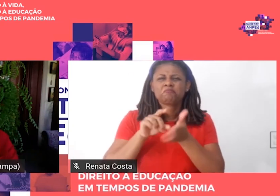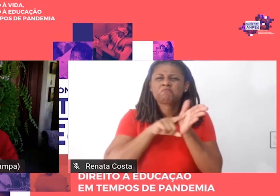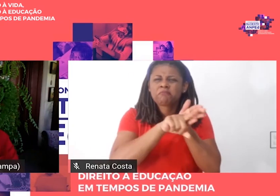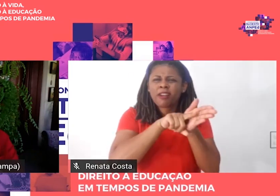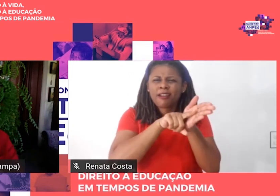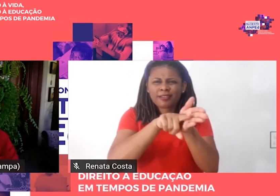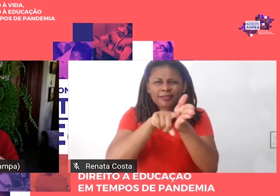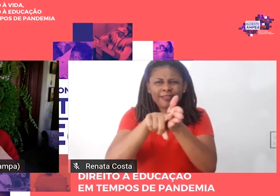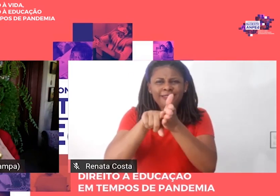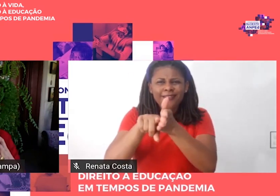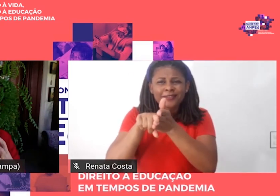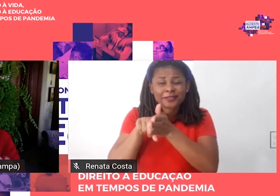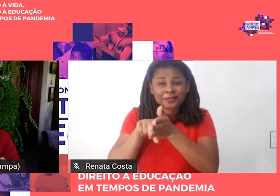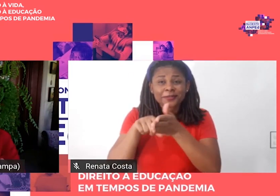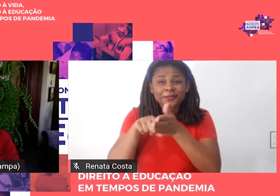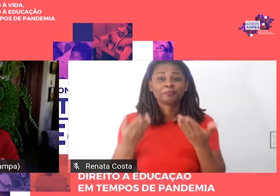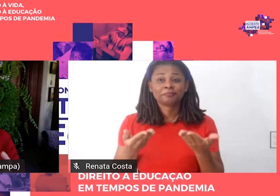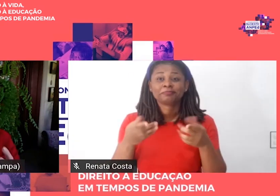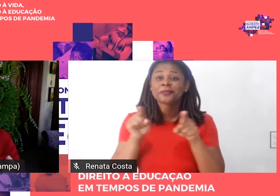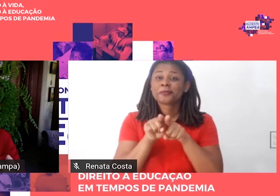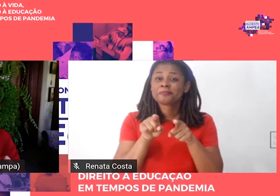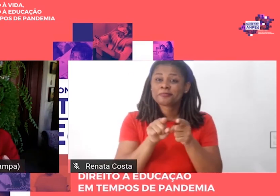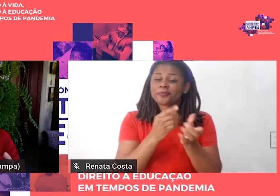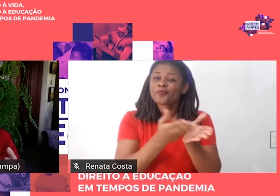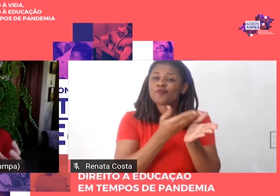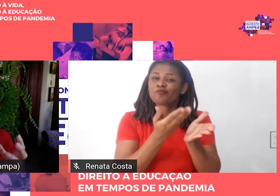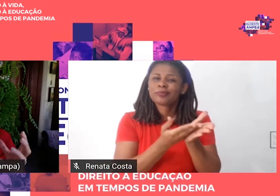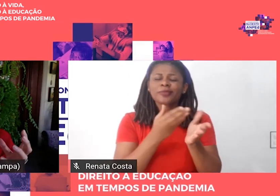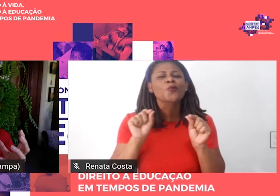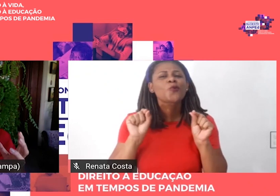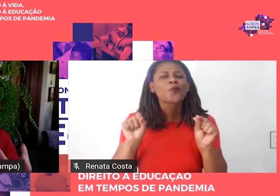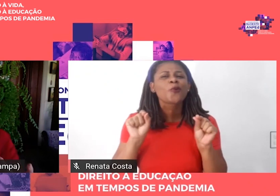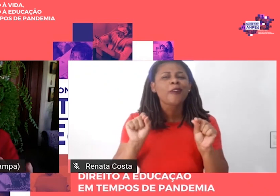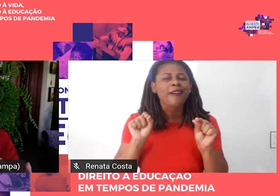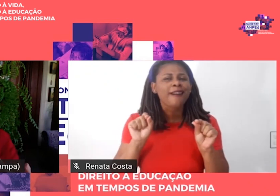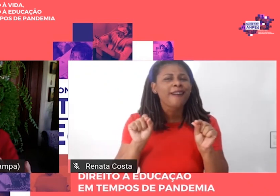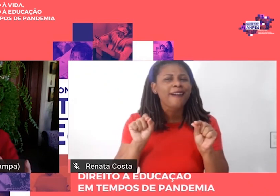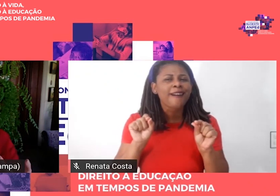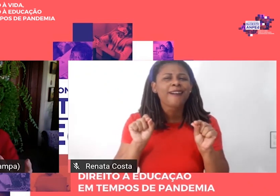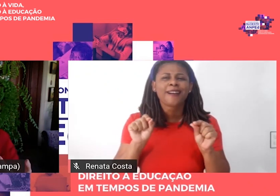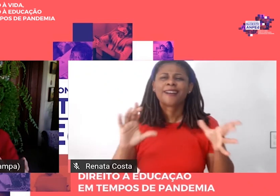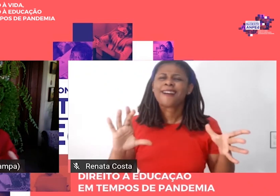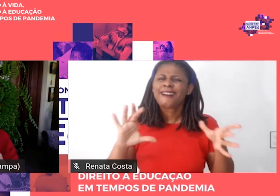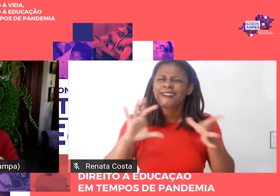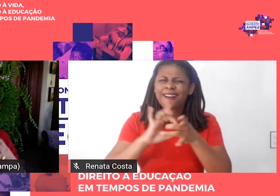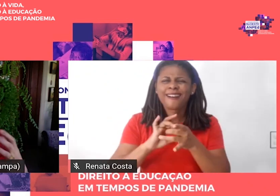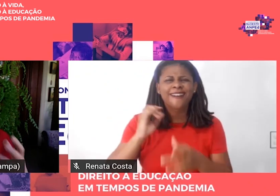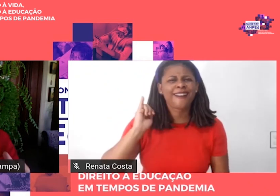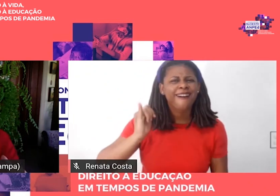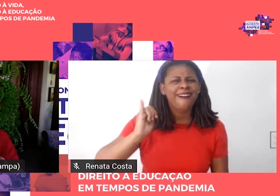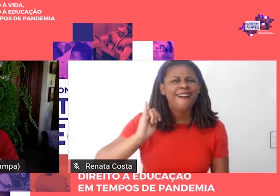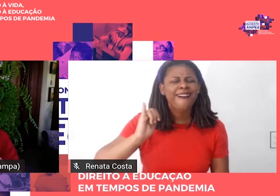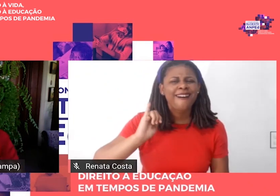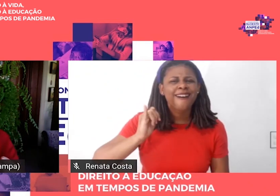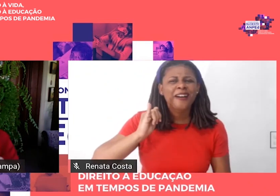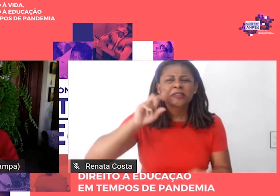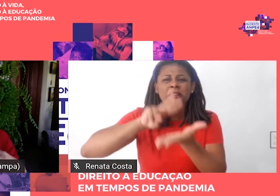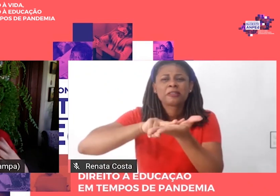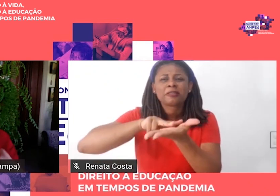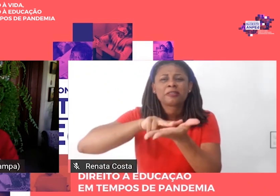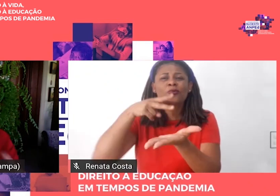e o livro que relata traduz